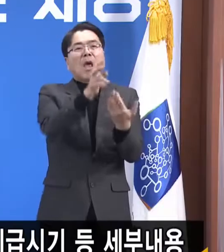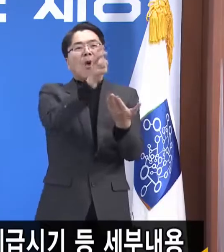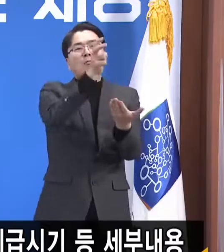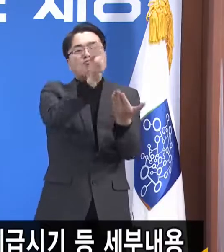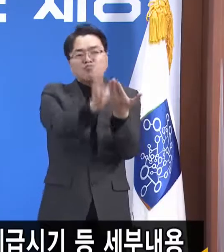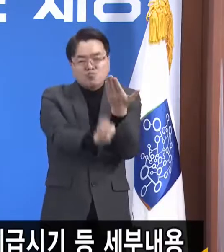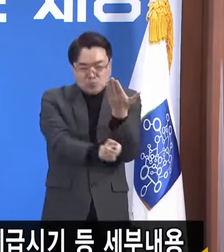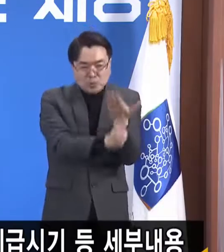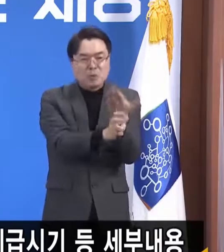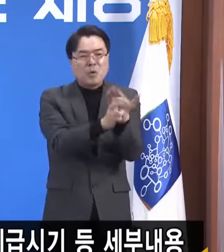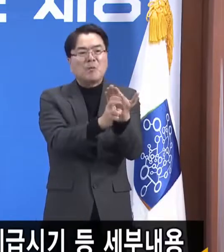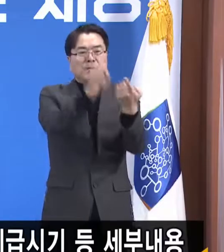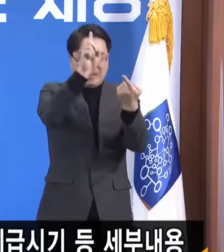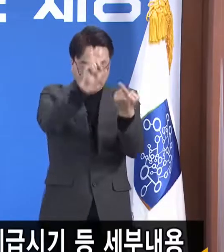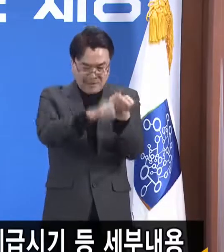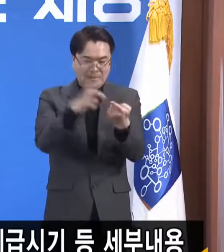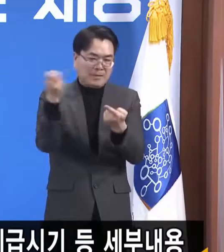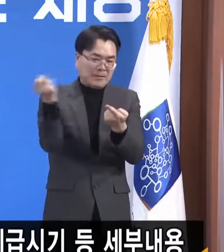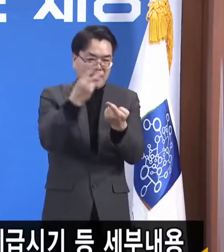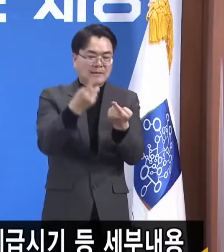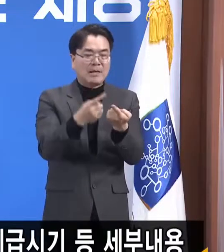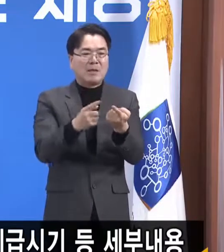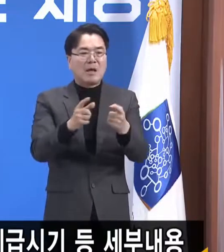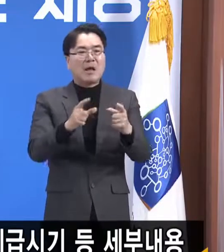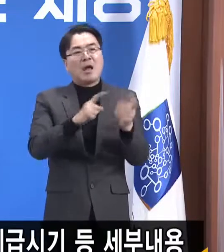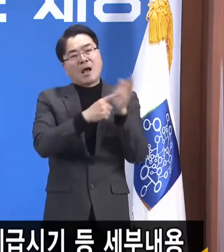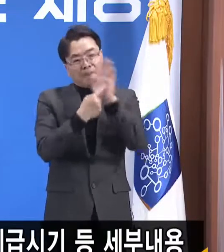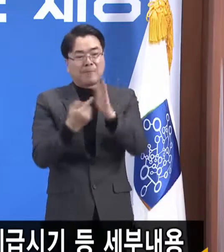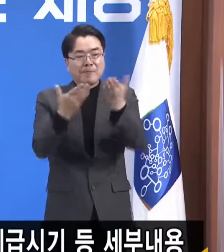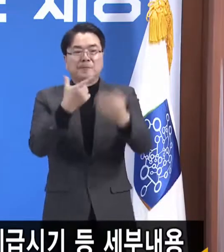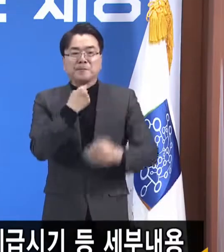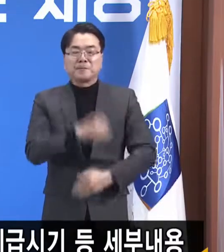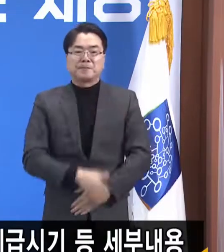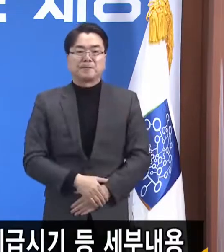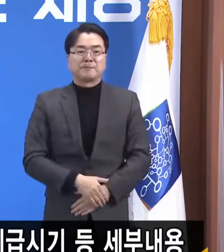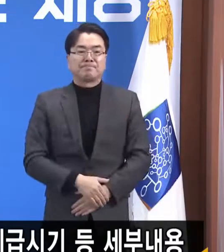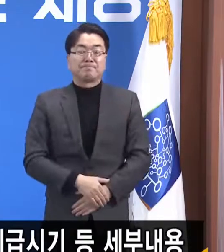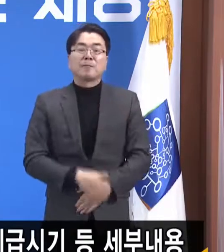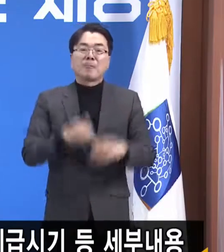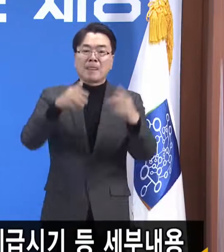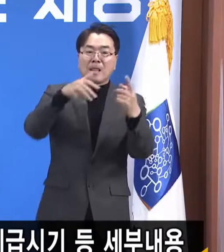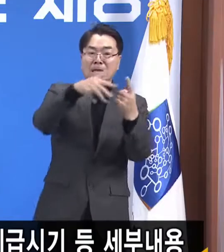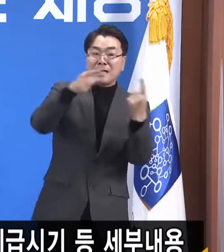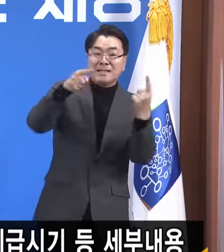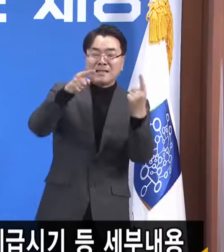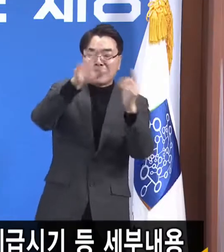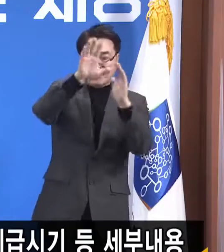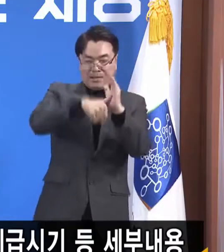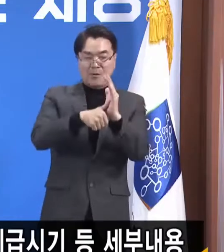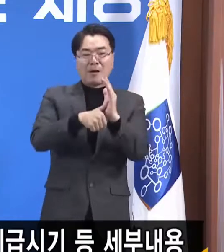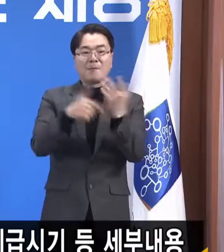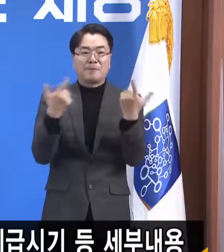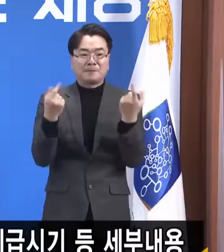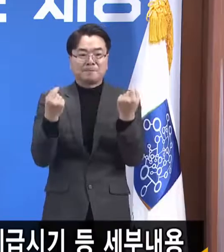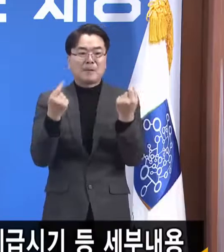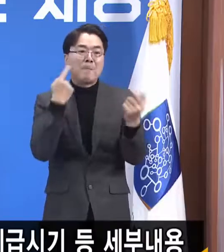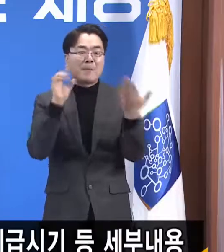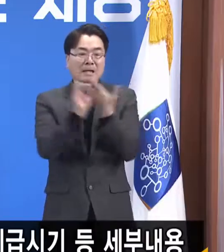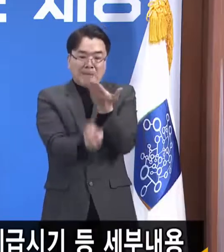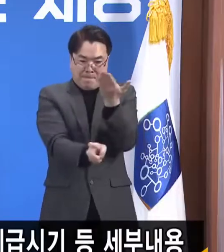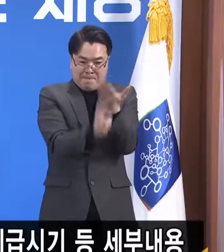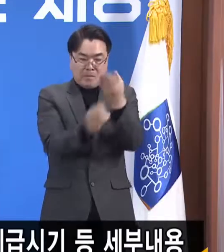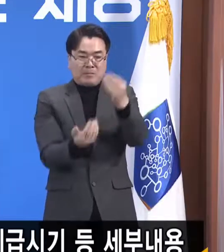점을 다시 한번 고지드립니다. 경기도는 1차 재난기본소득대와 마찬가지로 위법행위를